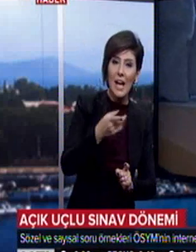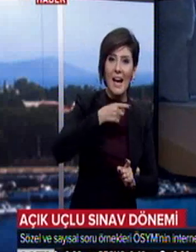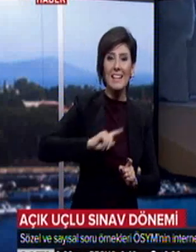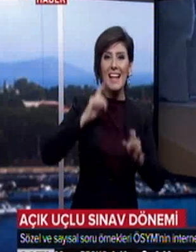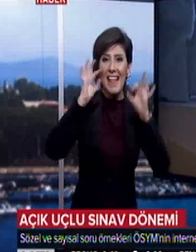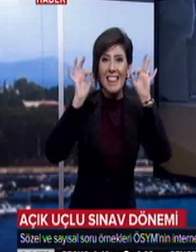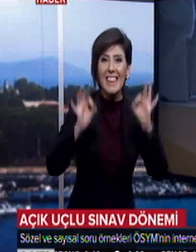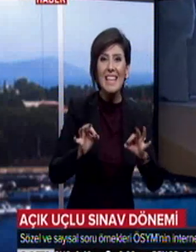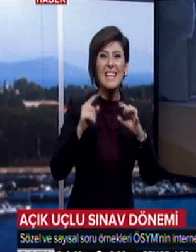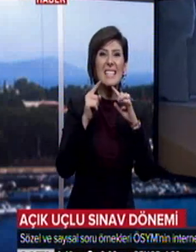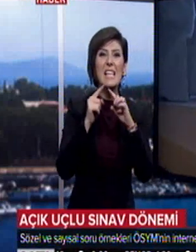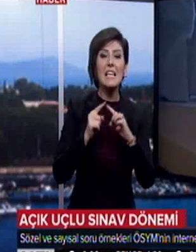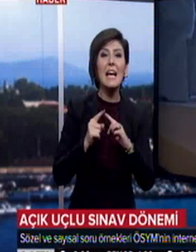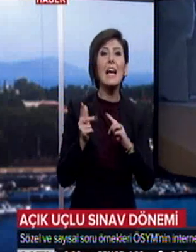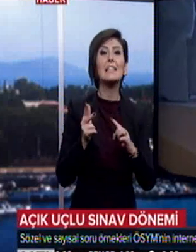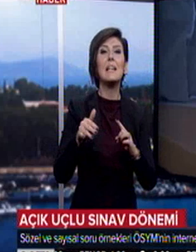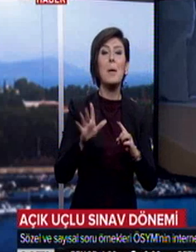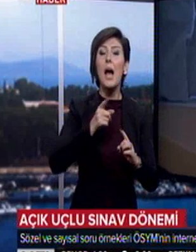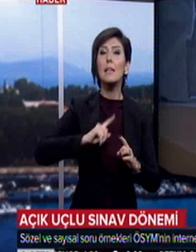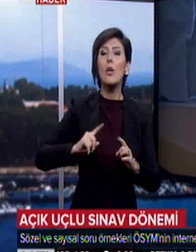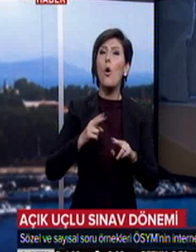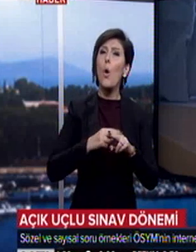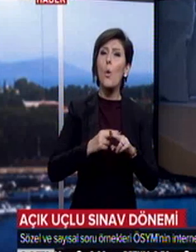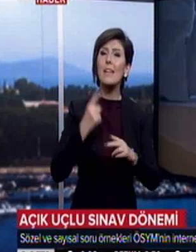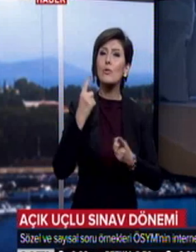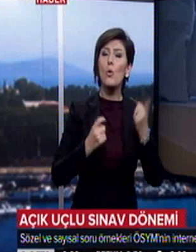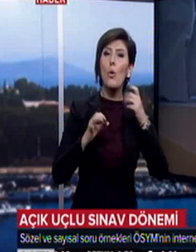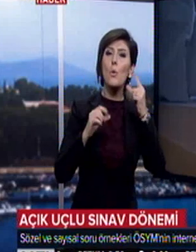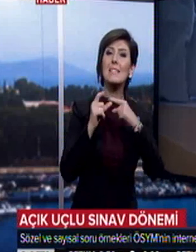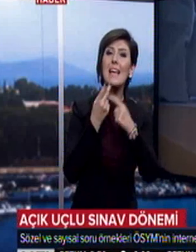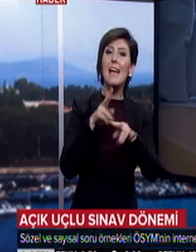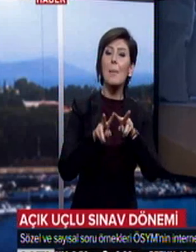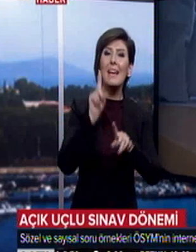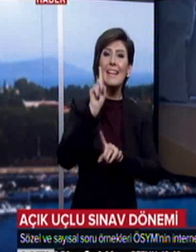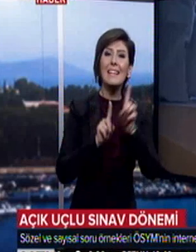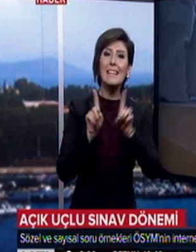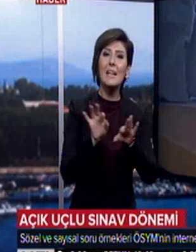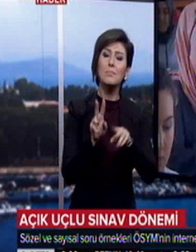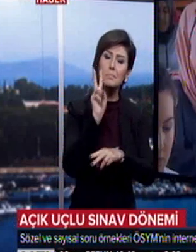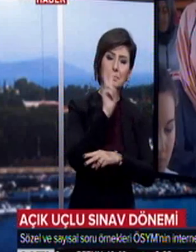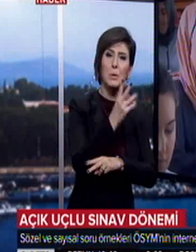net sayısını etkilemeyecek. Adaylar örnek sorulara ÖSYM'nin internet sitesinden ulaşabilir.